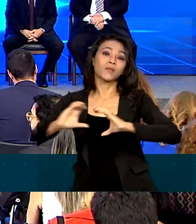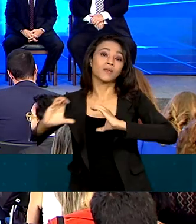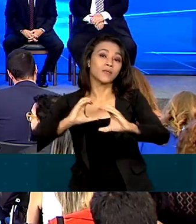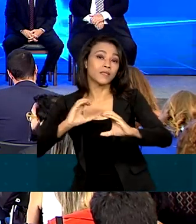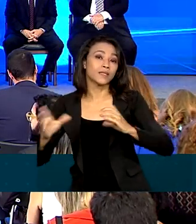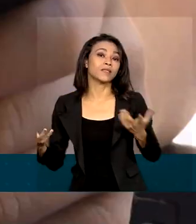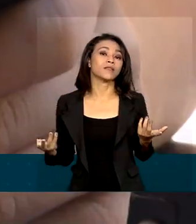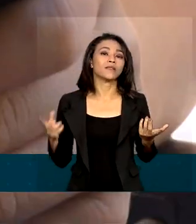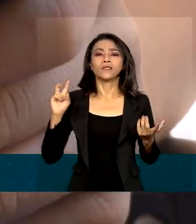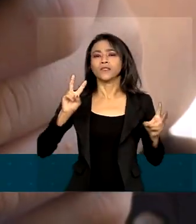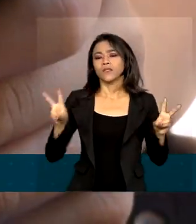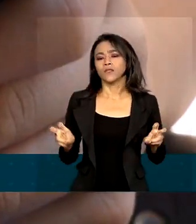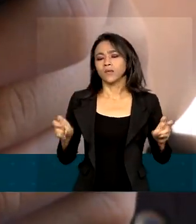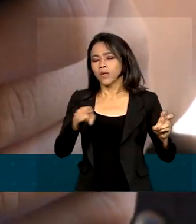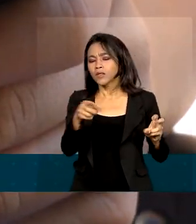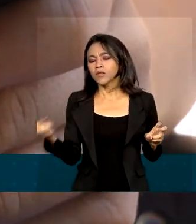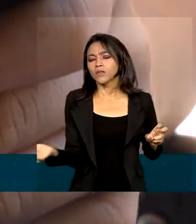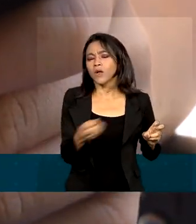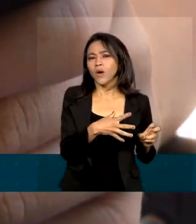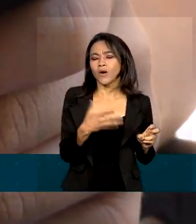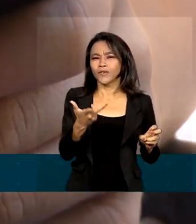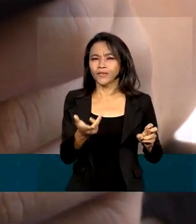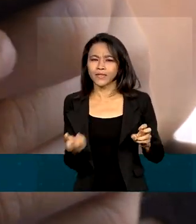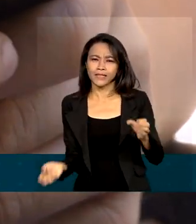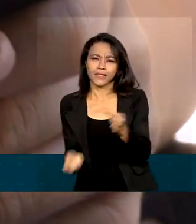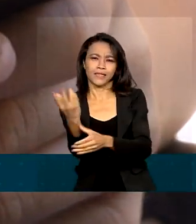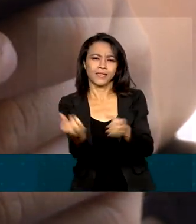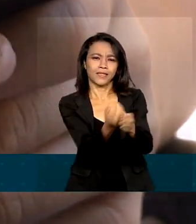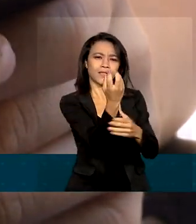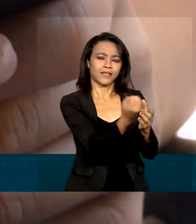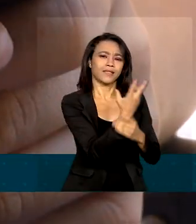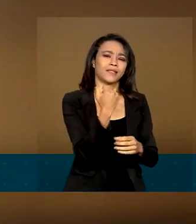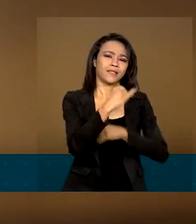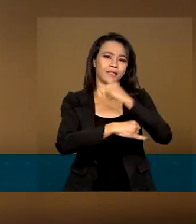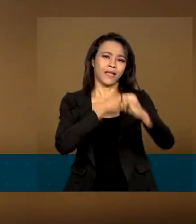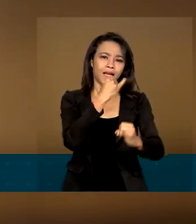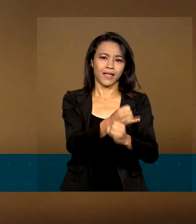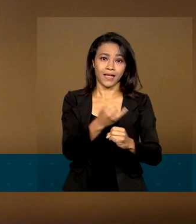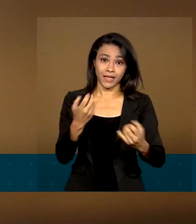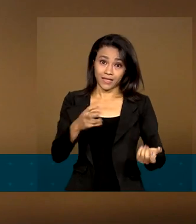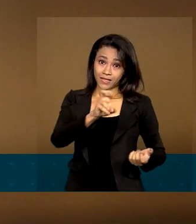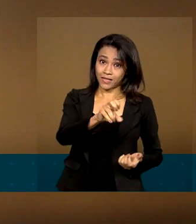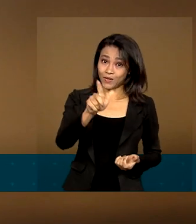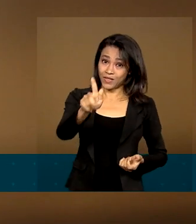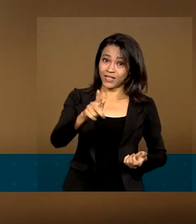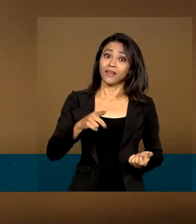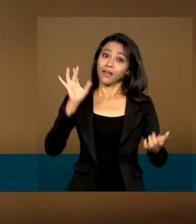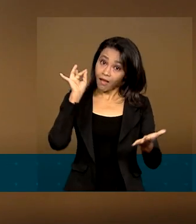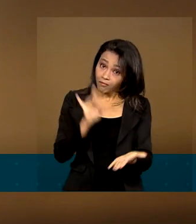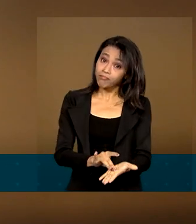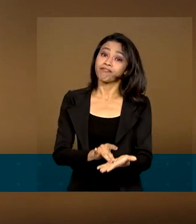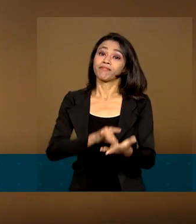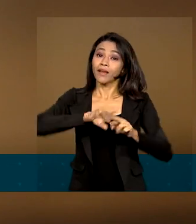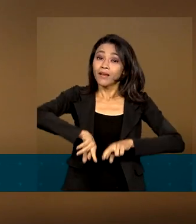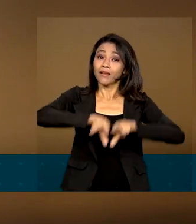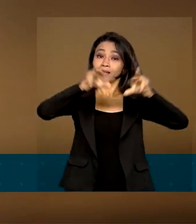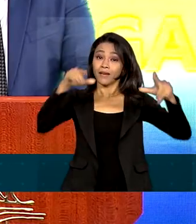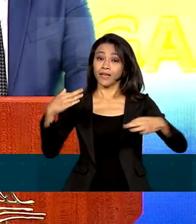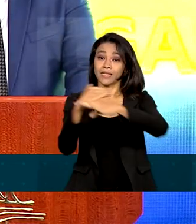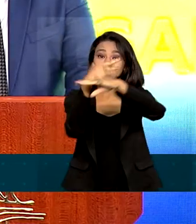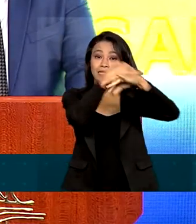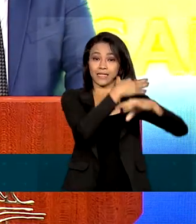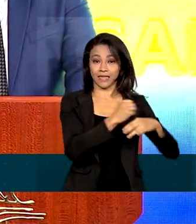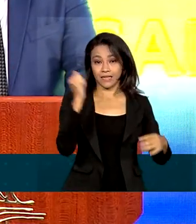com destaque para a nova geração de internet móvel como uma realidade em centenas de cidades brasileiras.